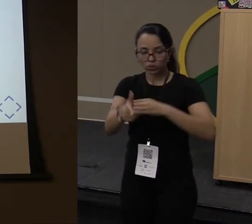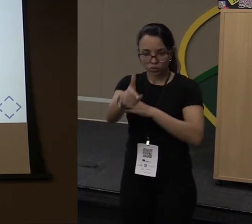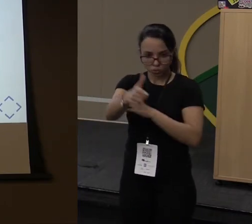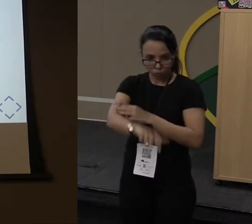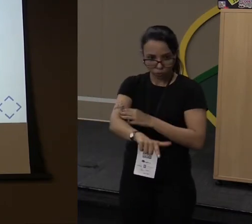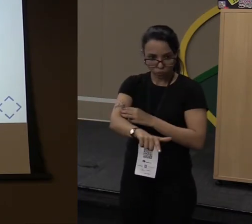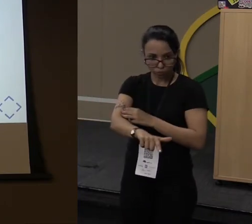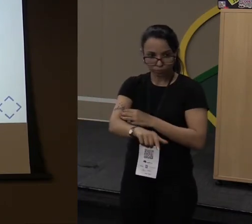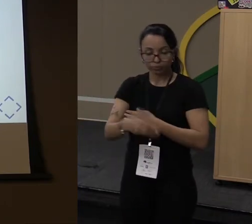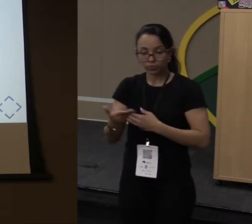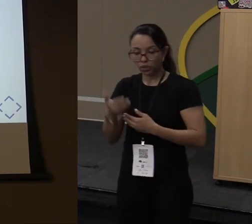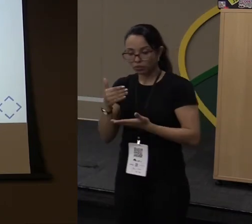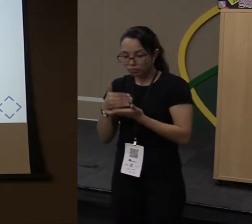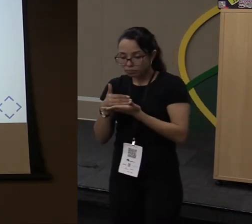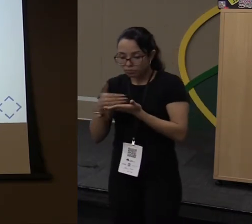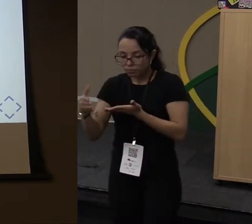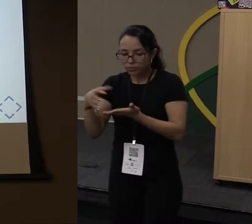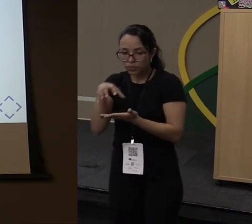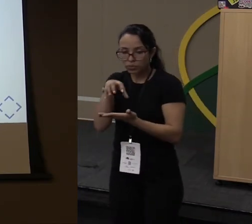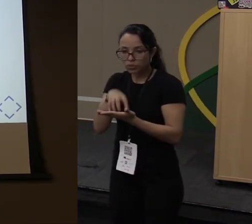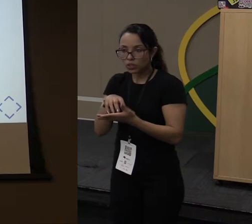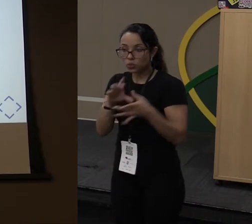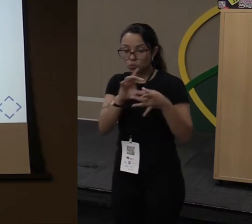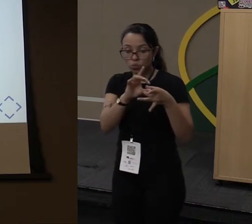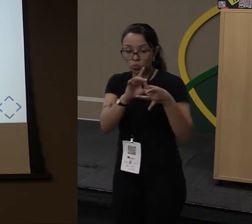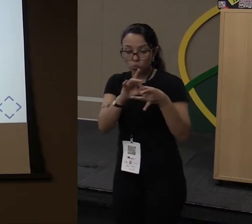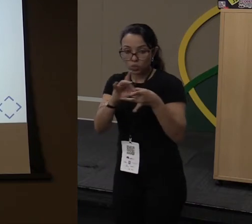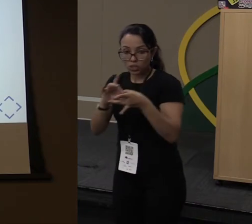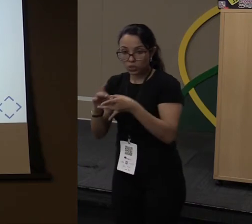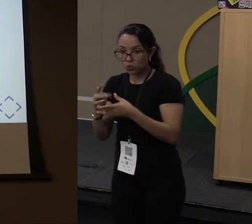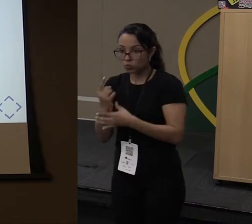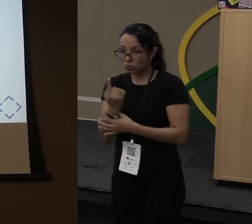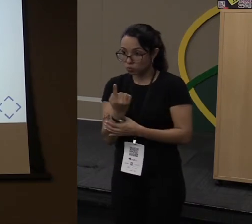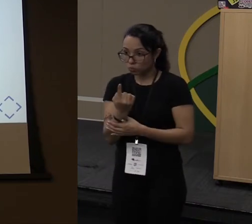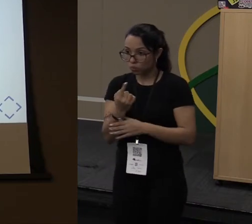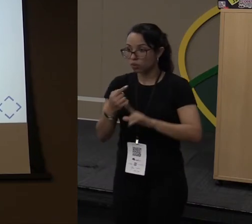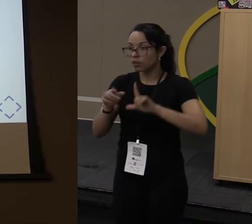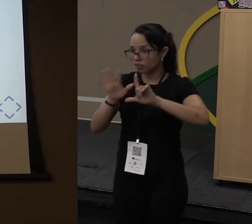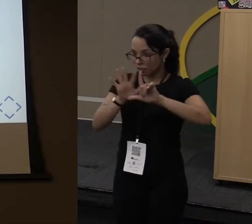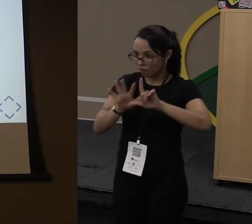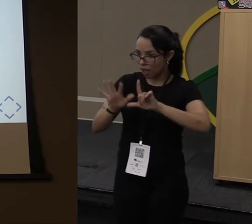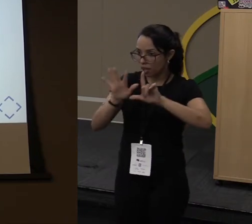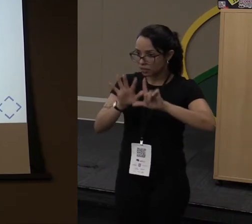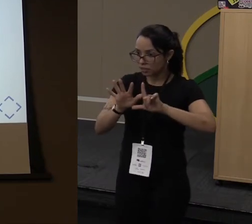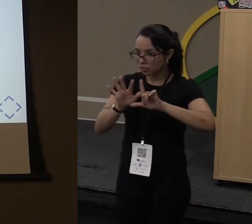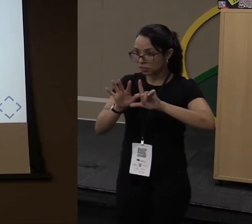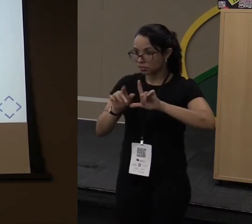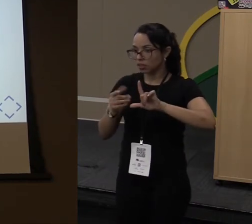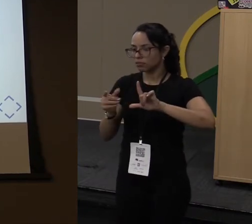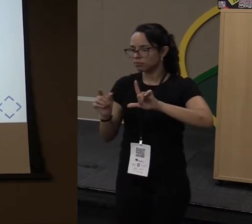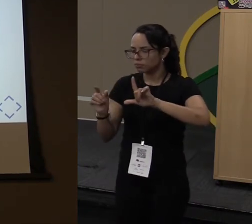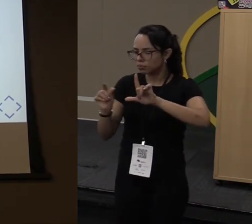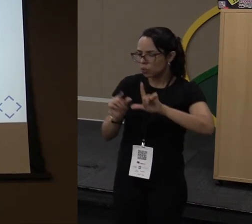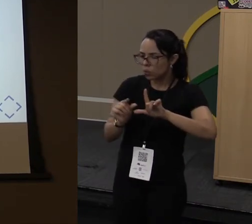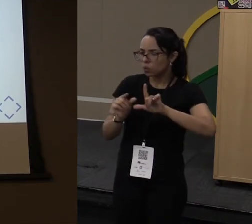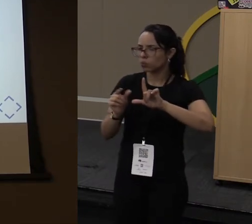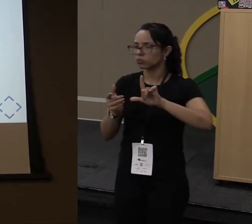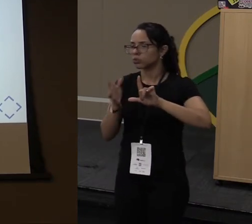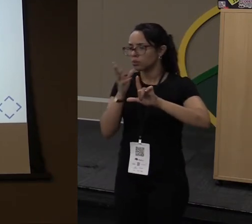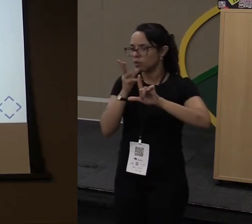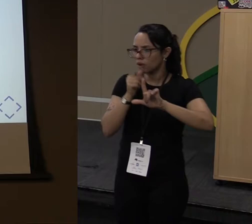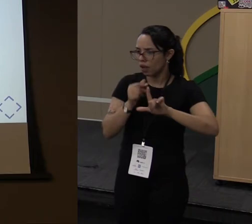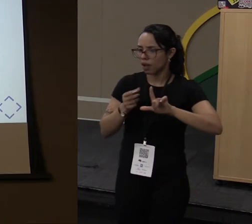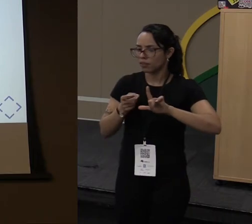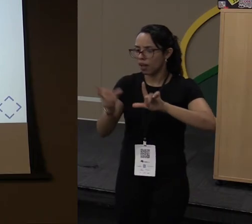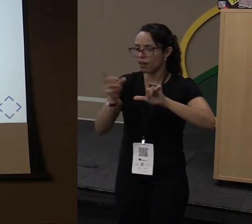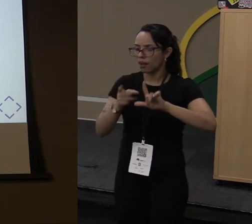você passa a centralizar tudo em um contexto só. Que é a sua interface. Que é algo muito menos custoso para a JVM criar e